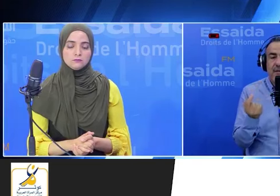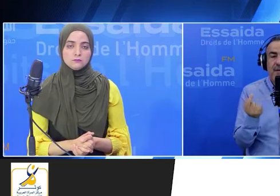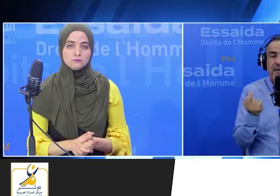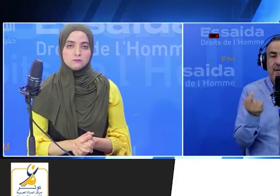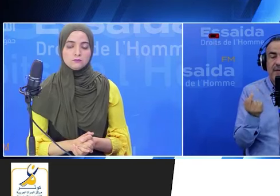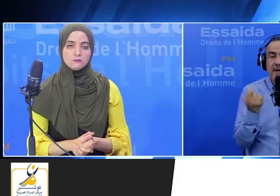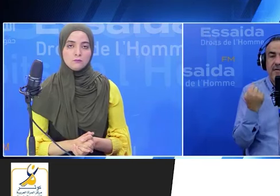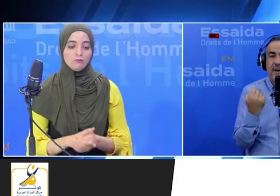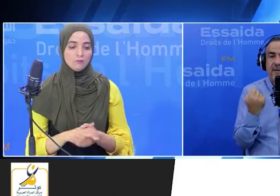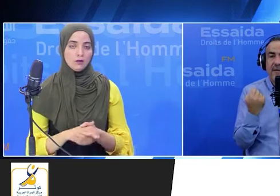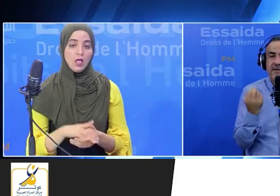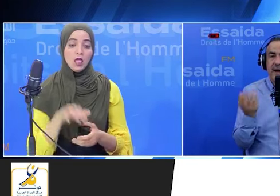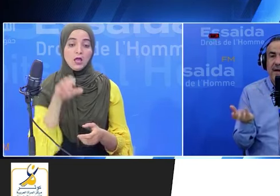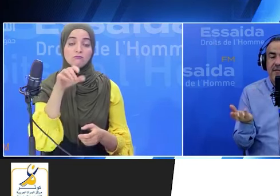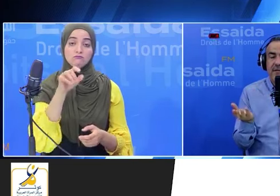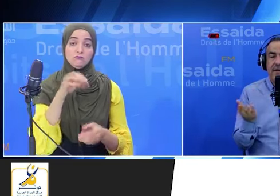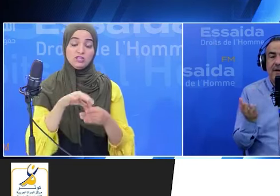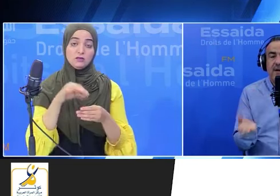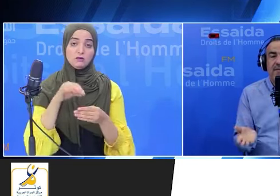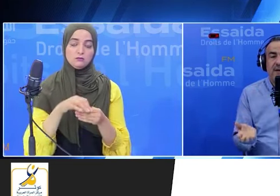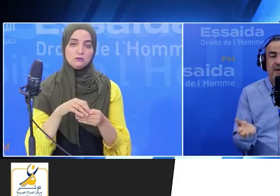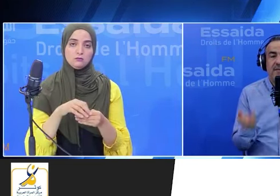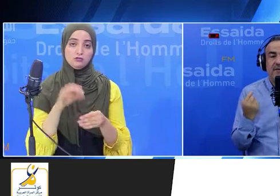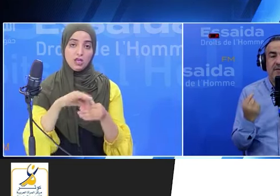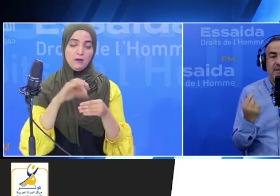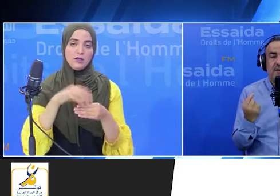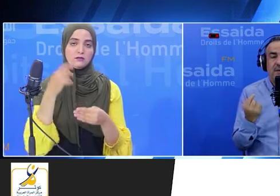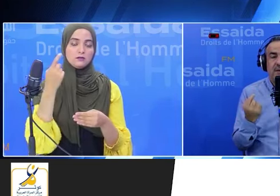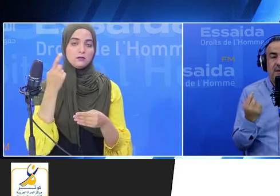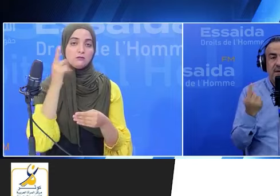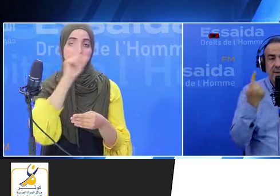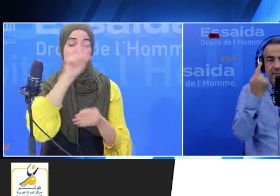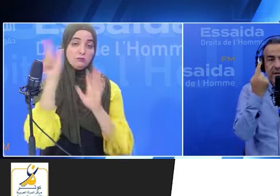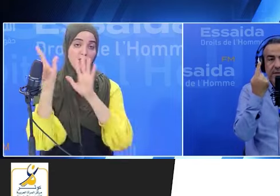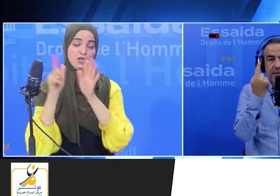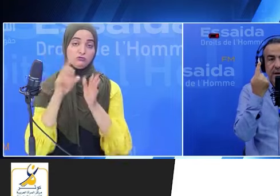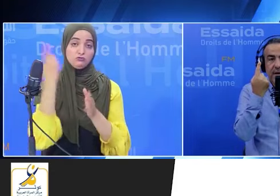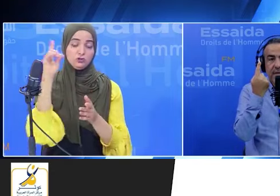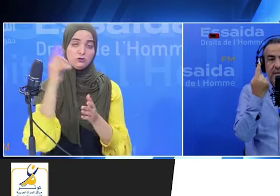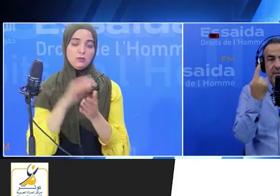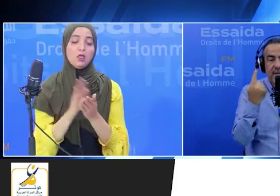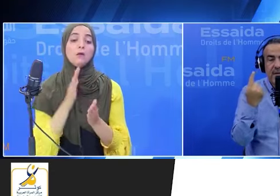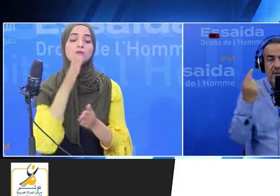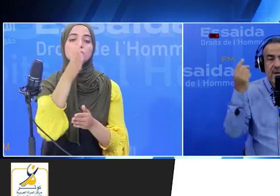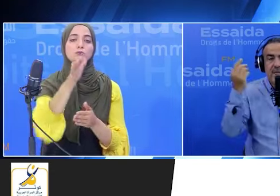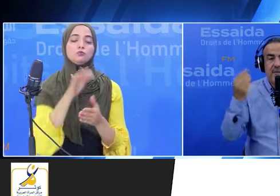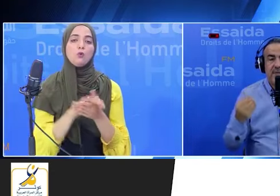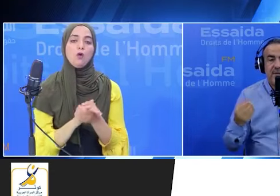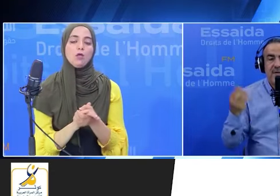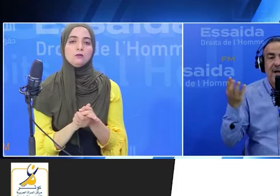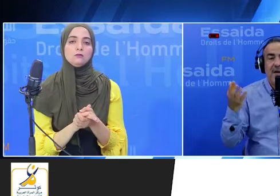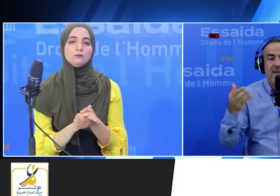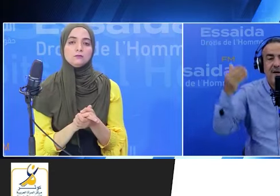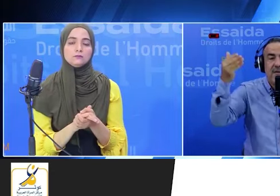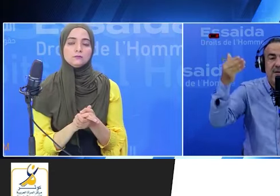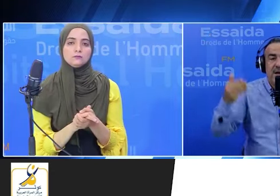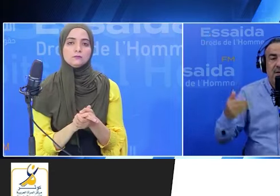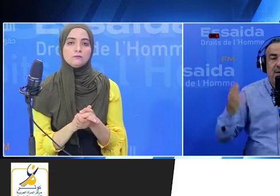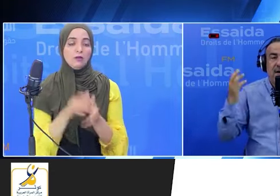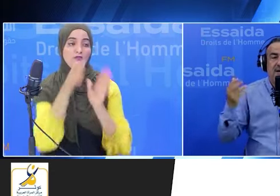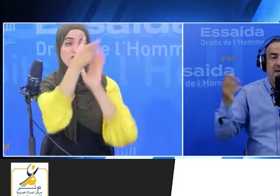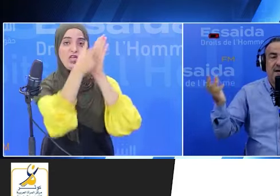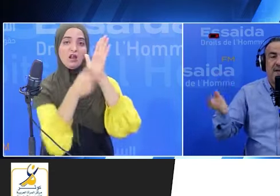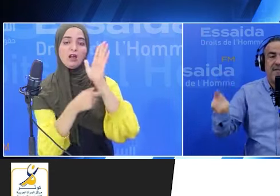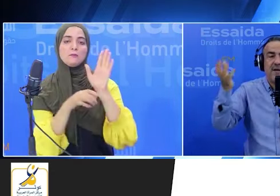هذوما نهار 17 أحنا في كل دائرة متاعنا مش مشيو مش راشو حايد من نقاوهم في القيمة